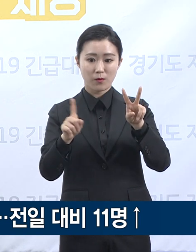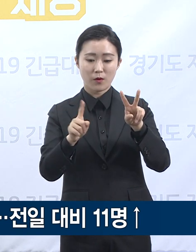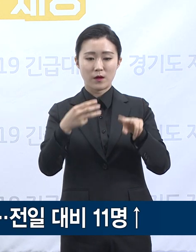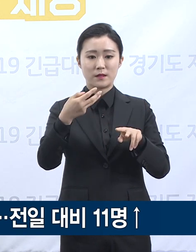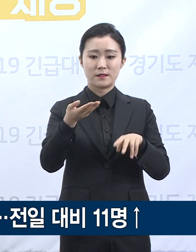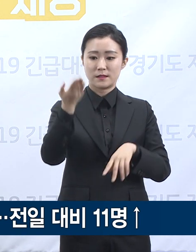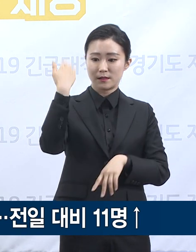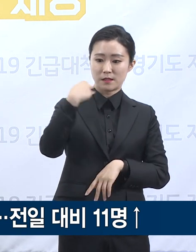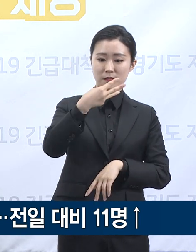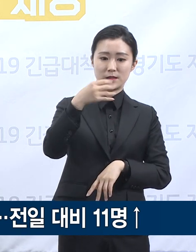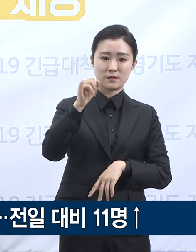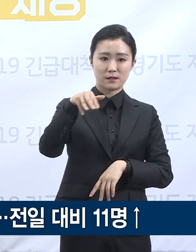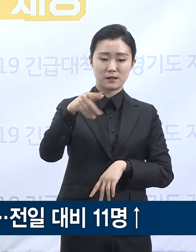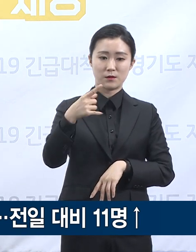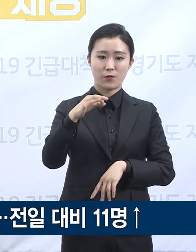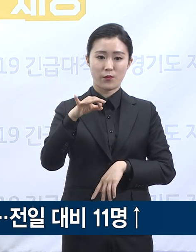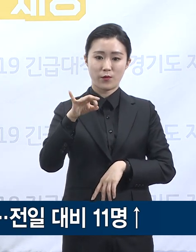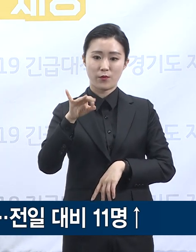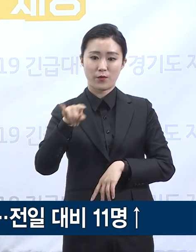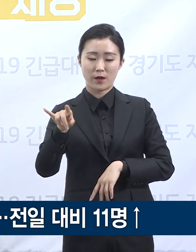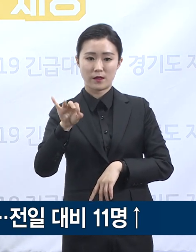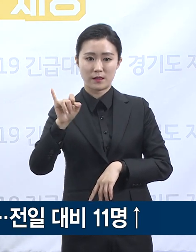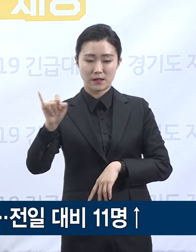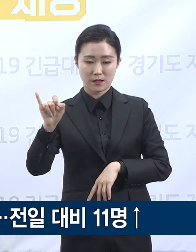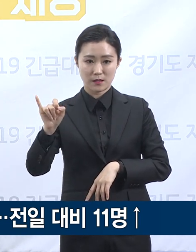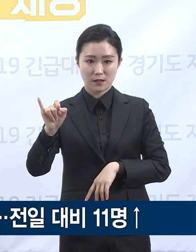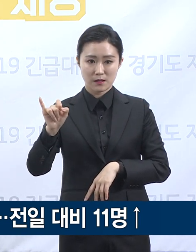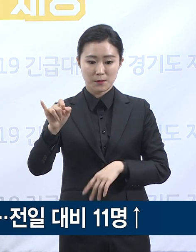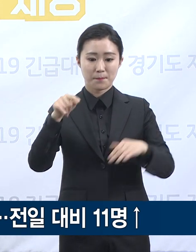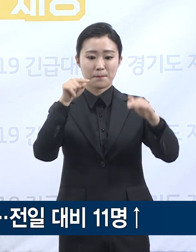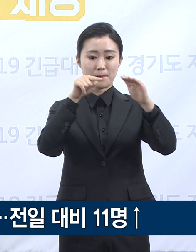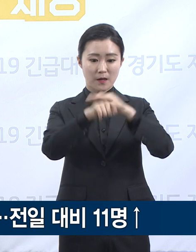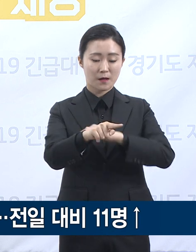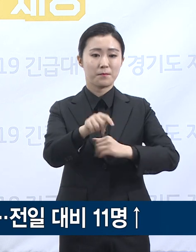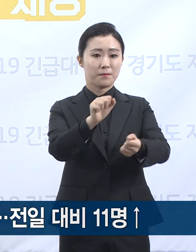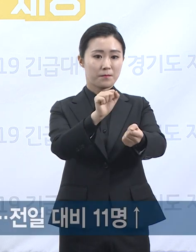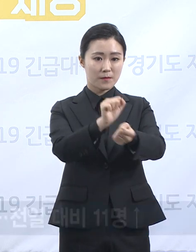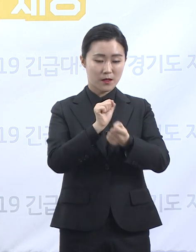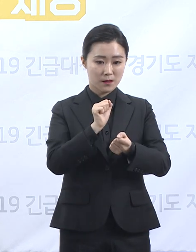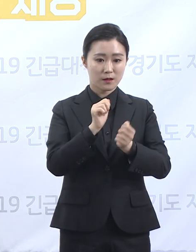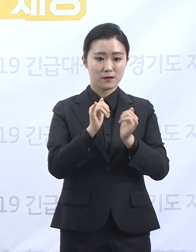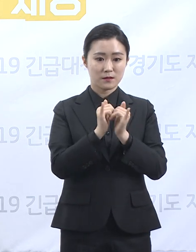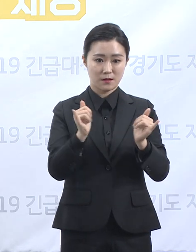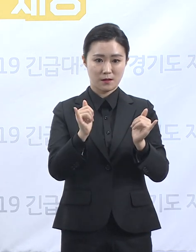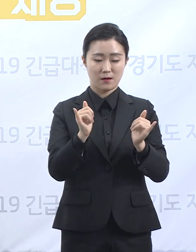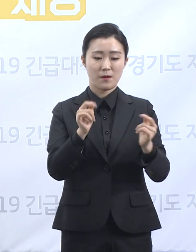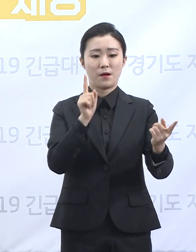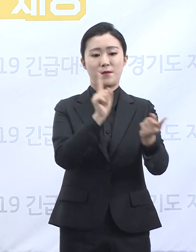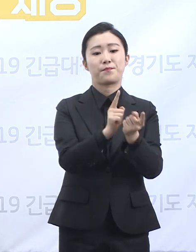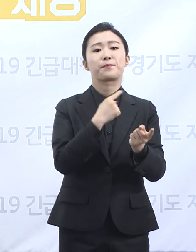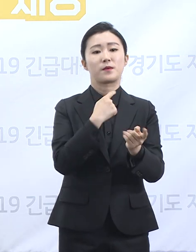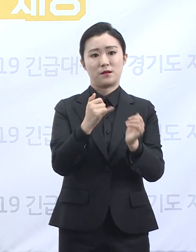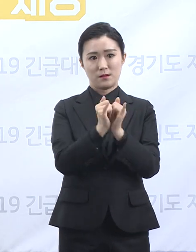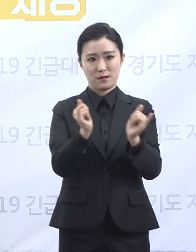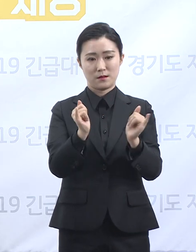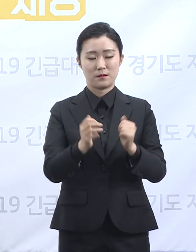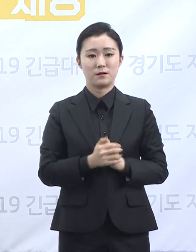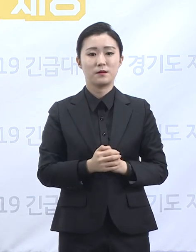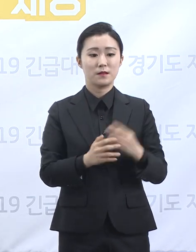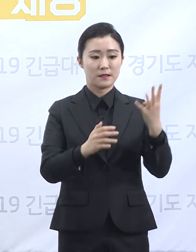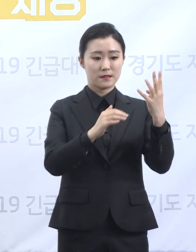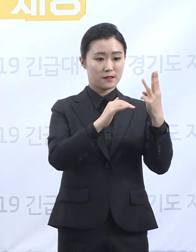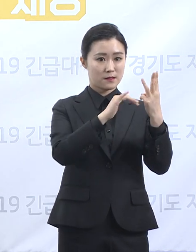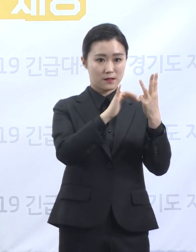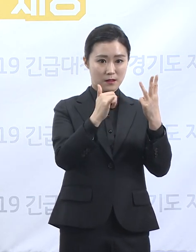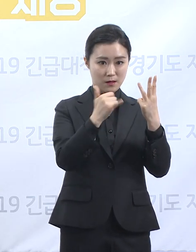사례가 나왔던 서울시 강남구 소재 명성하우진 관련 기이 확진자의 접촉자들입니다. 3명은 분당 방문